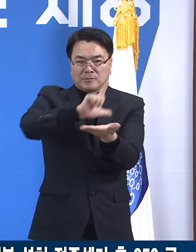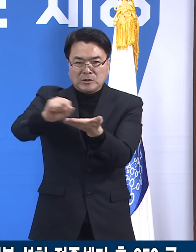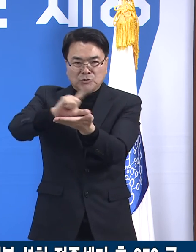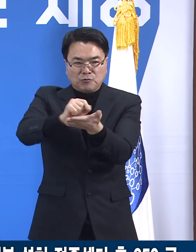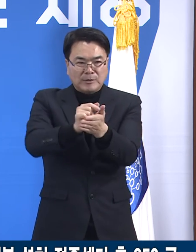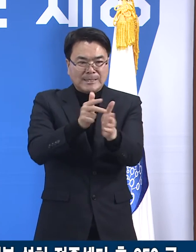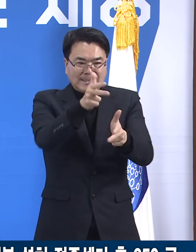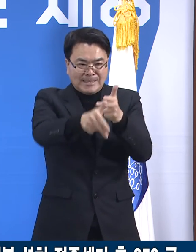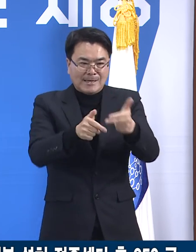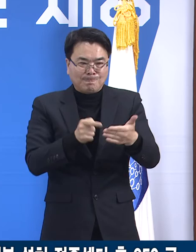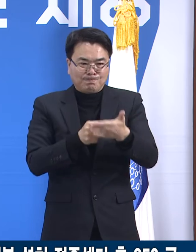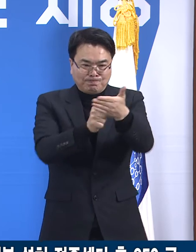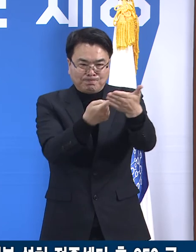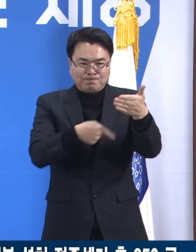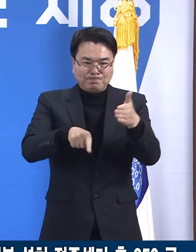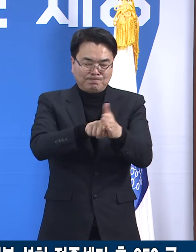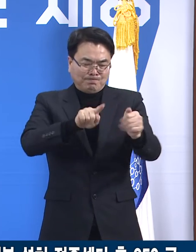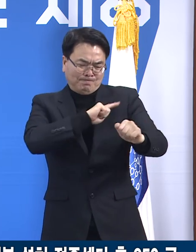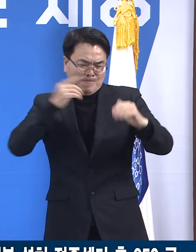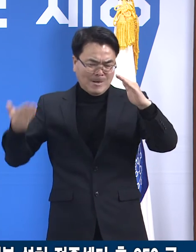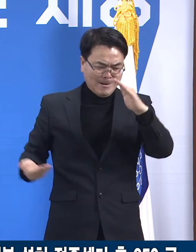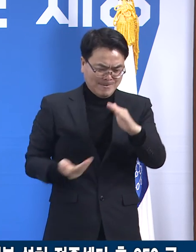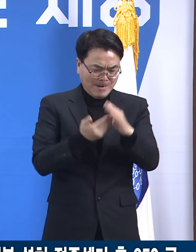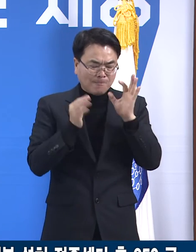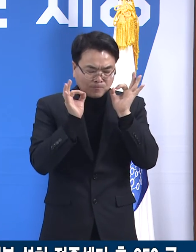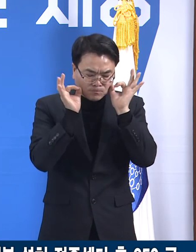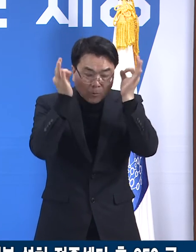수행 준비 지원에 최선을 다하고 있습니다.